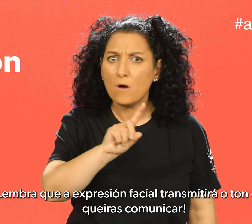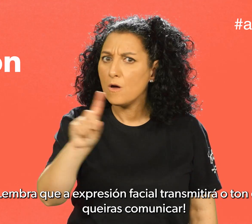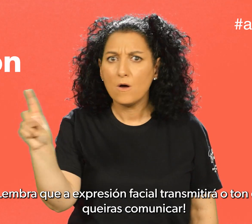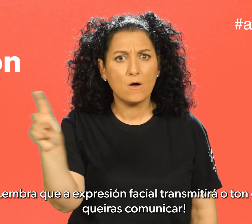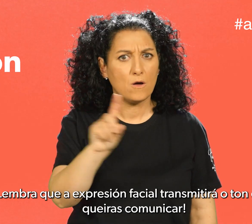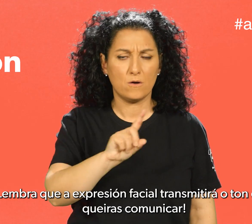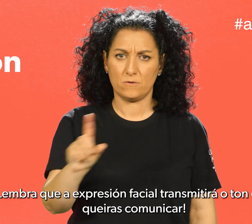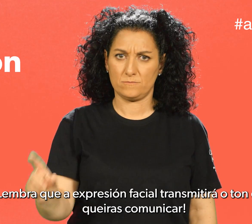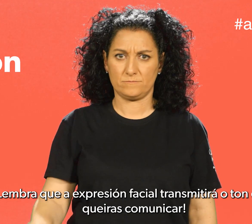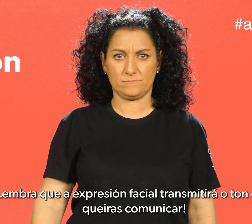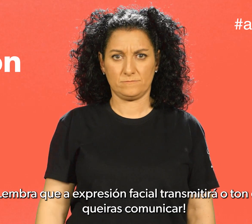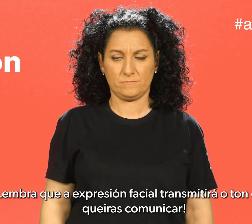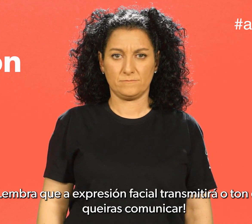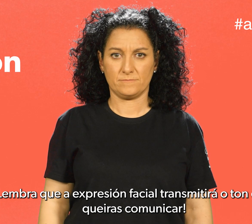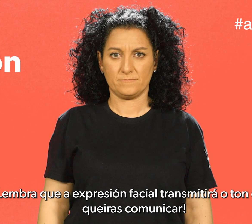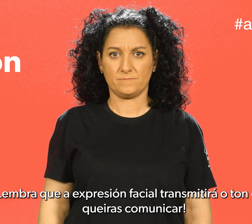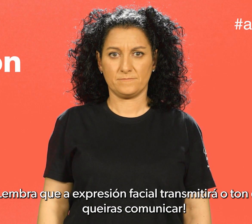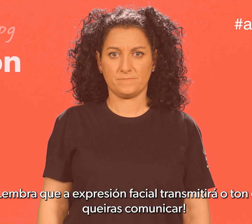expresión facial transmitirá o ton que queiras comunicar.